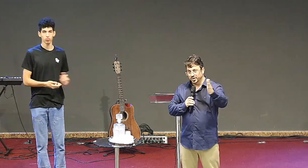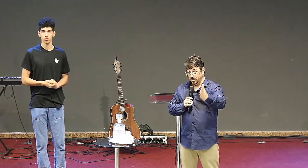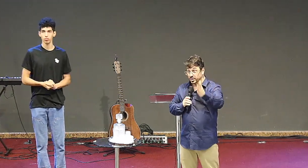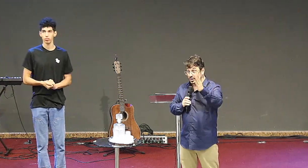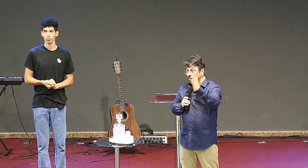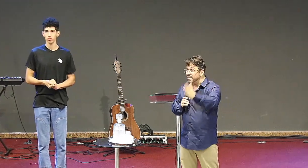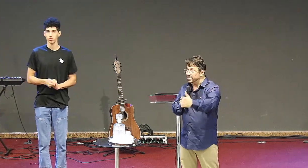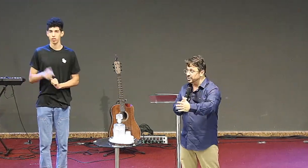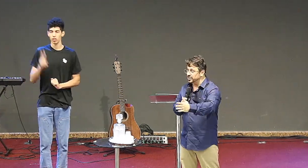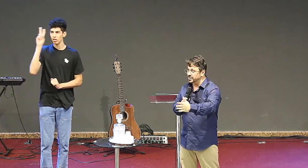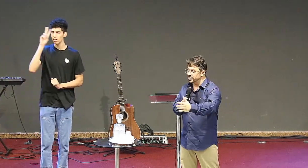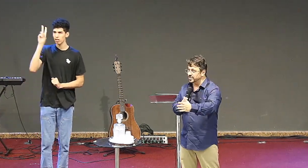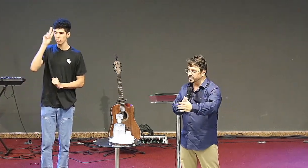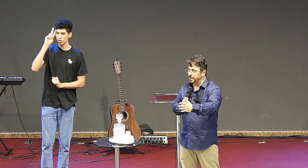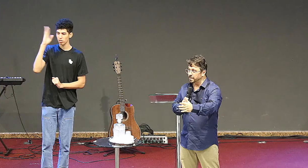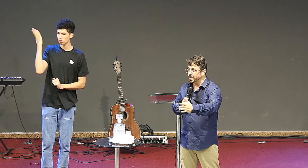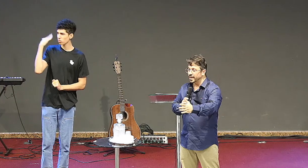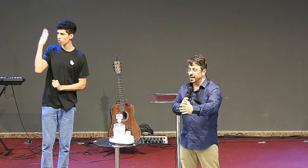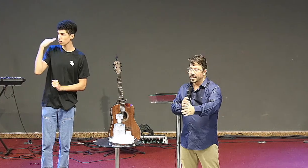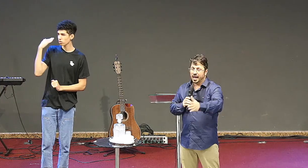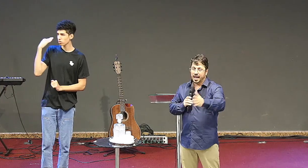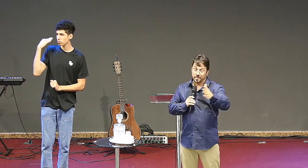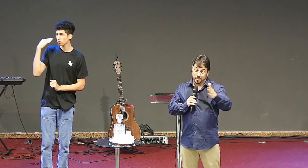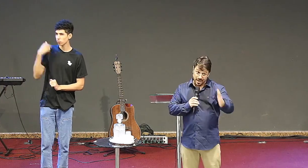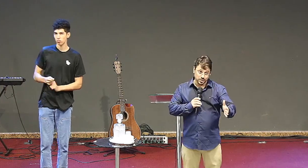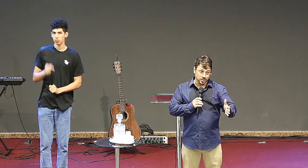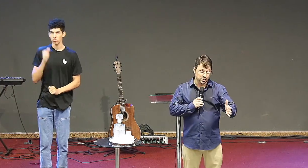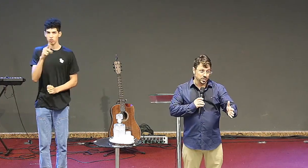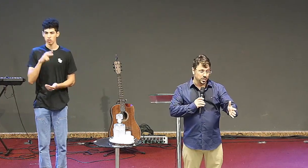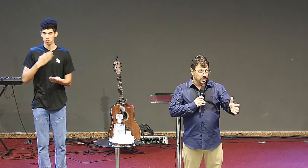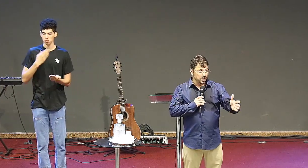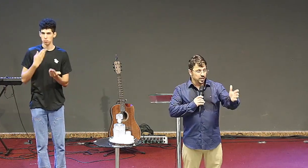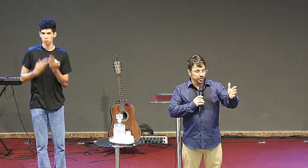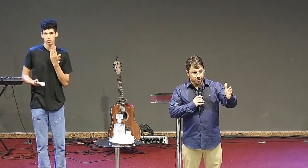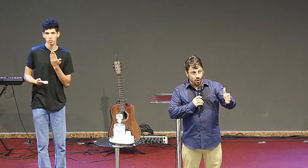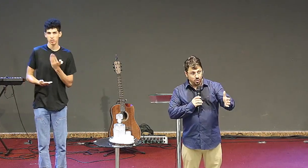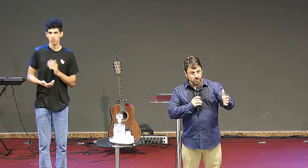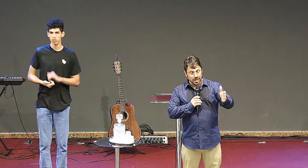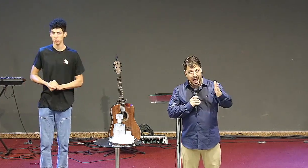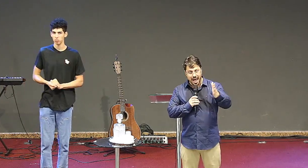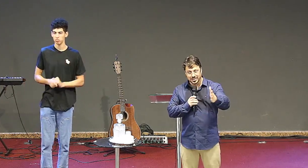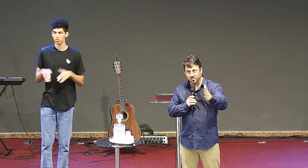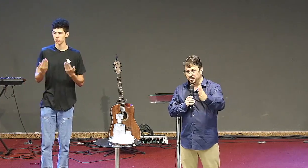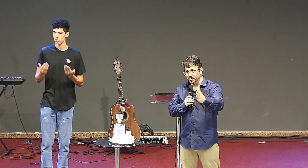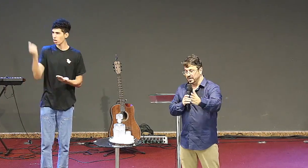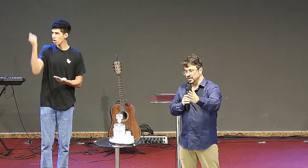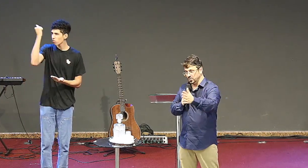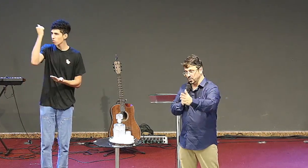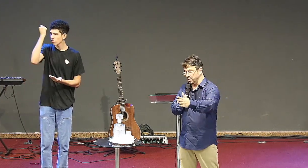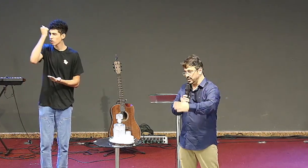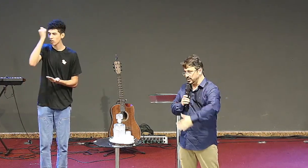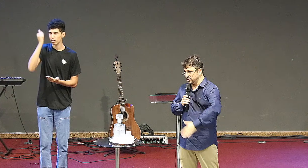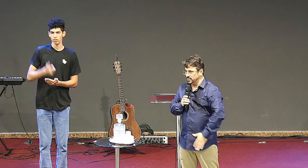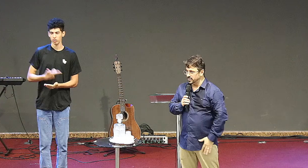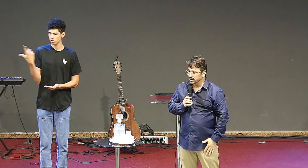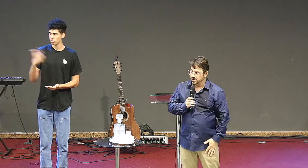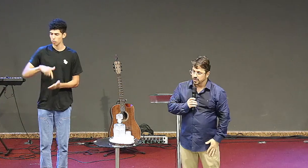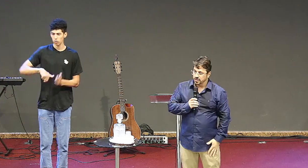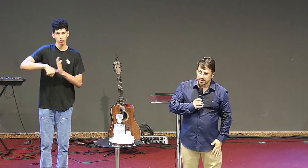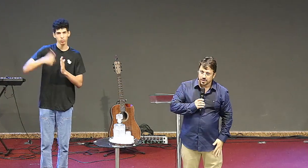pois de onde caíste arrepende-te e volta as primeiras obras